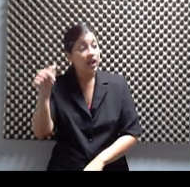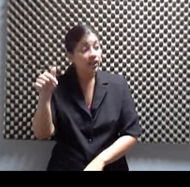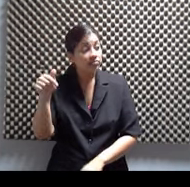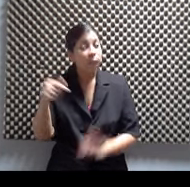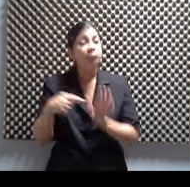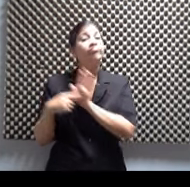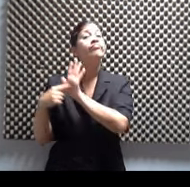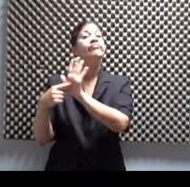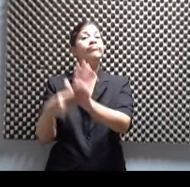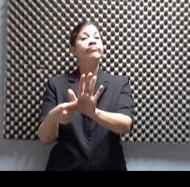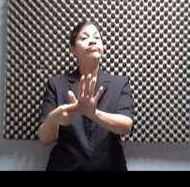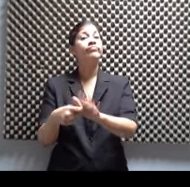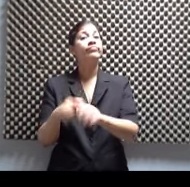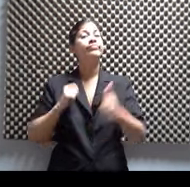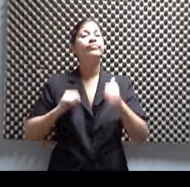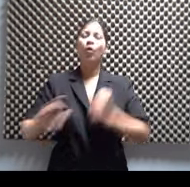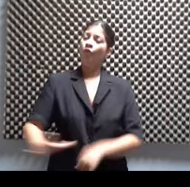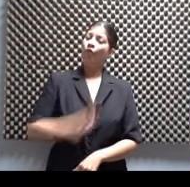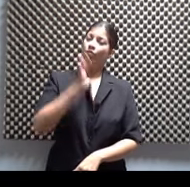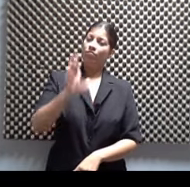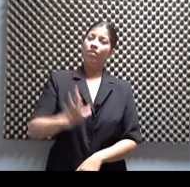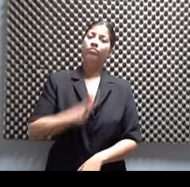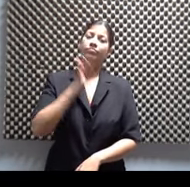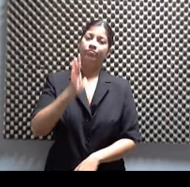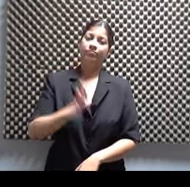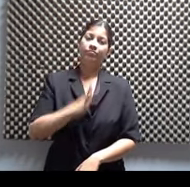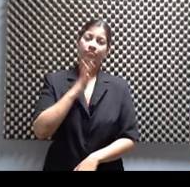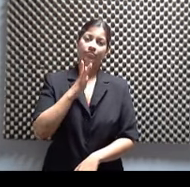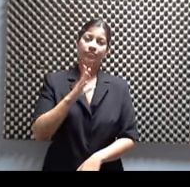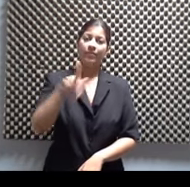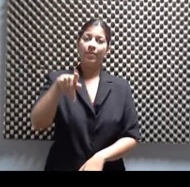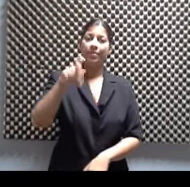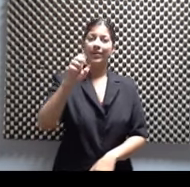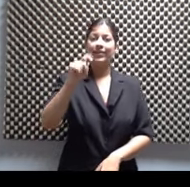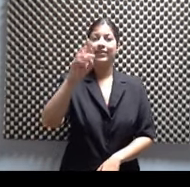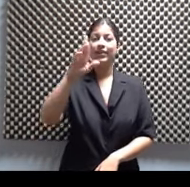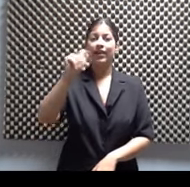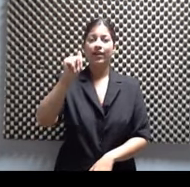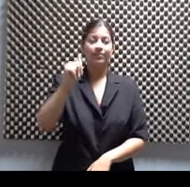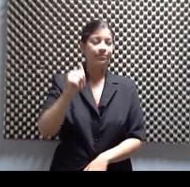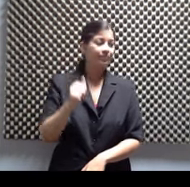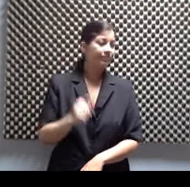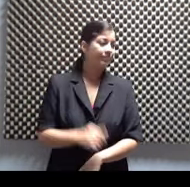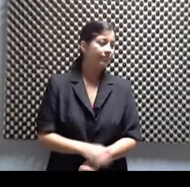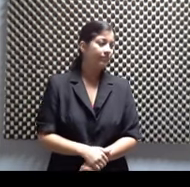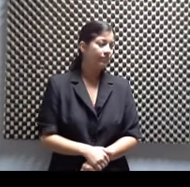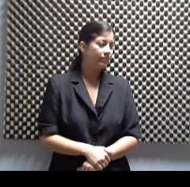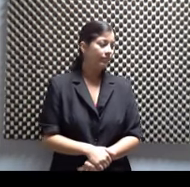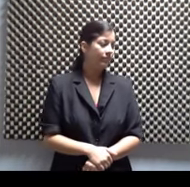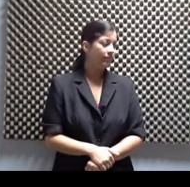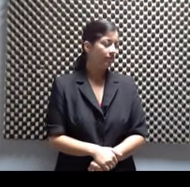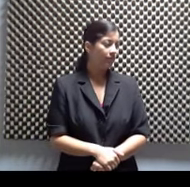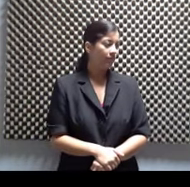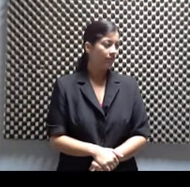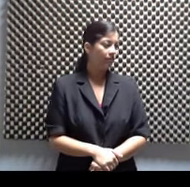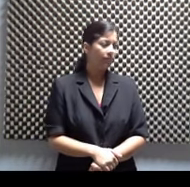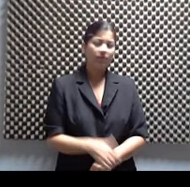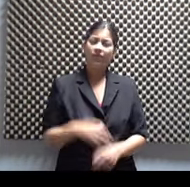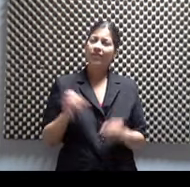más, digamos, formales. Más formales, sí. De las piezas de afuera y las piezas de hincapié. Ah, ok. Y entonces, ¿qué hacen? ¿Una